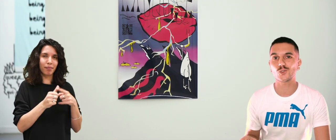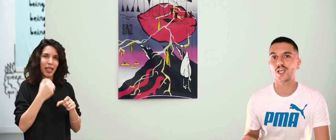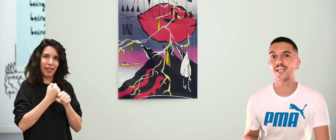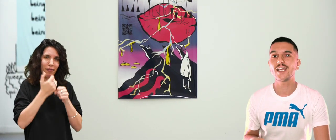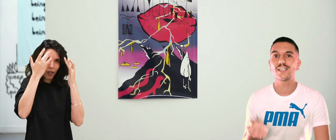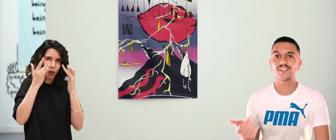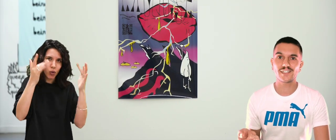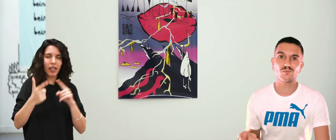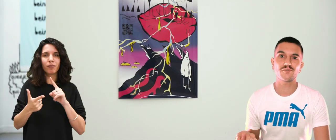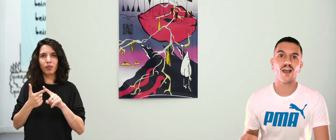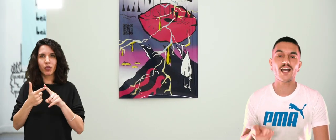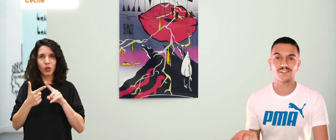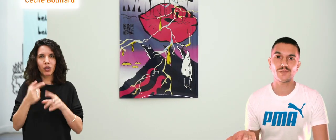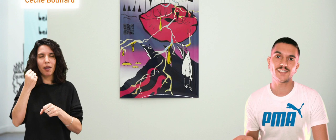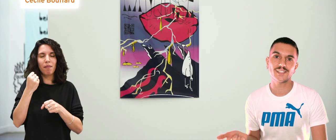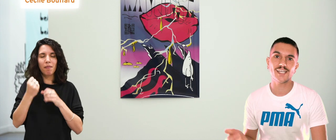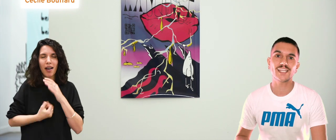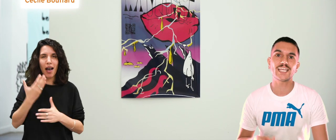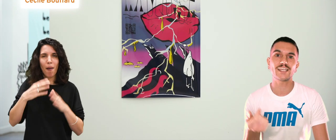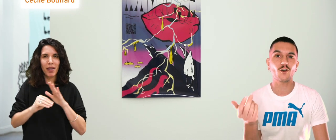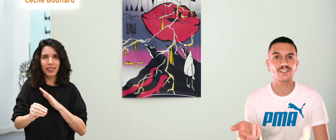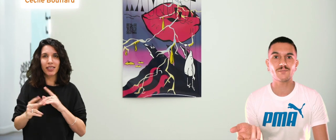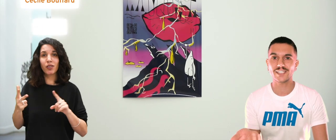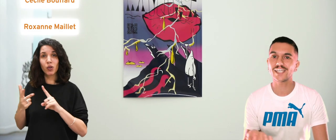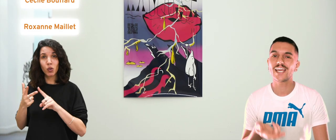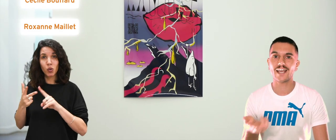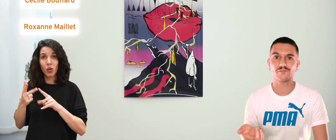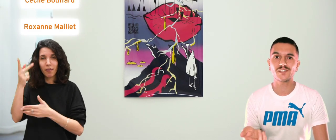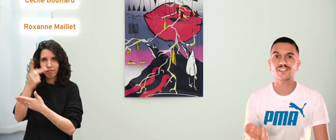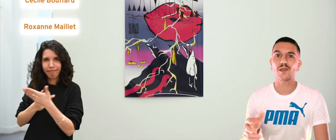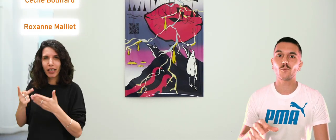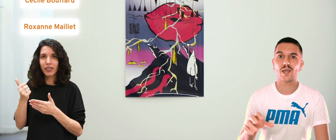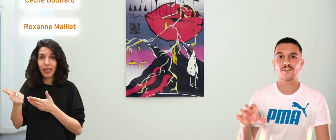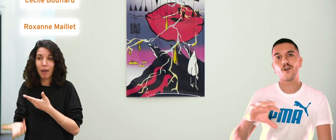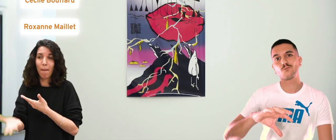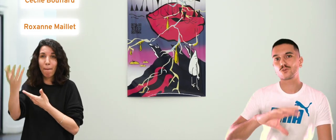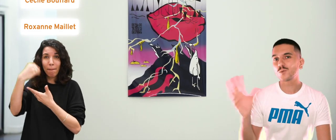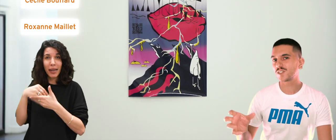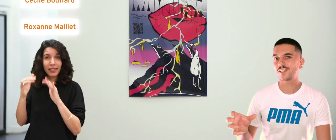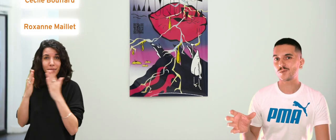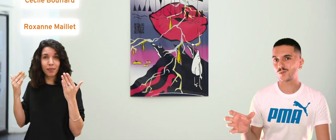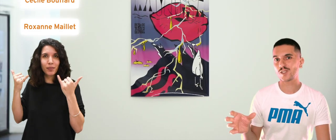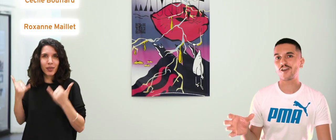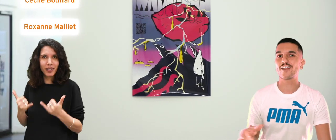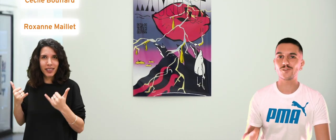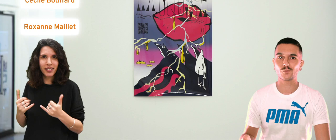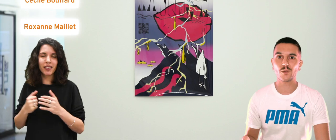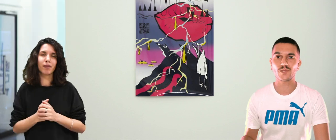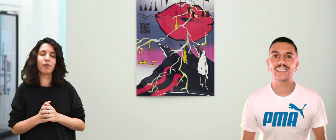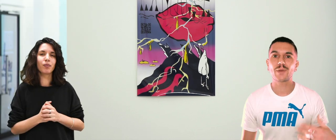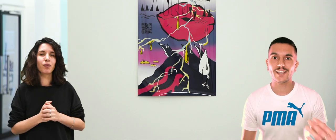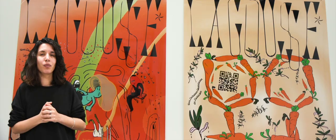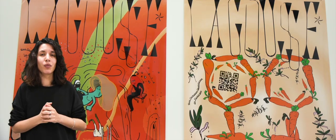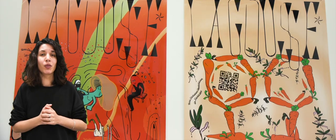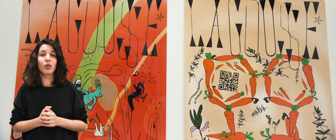qui est travailleuse culturelle, Cécile Bouffard, artiste plasticienne, et Roxane Maillet, graphiste, qui m'accompagne pour tout mon site d'exposition d'ailleurs à la Maison